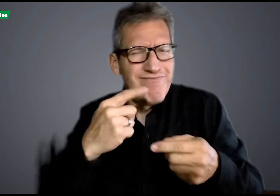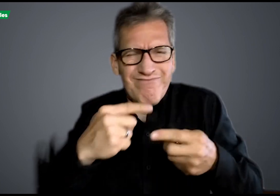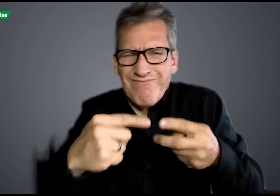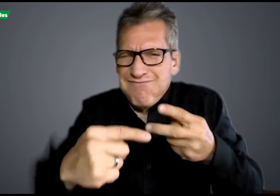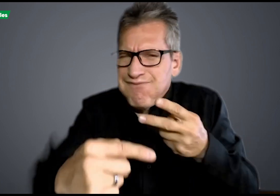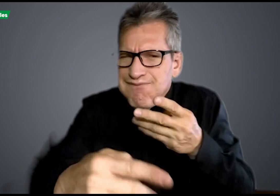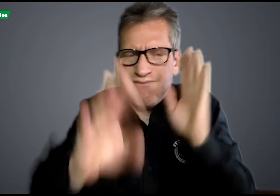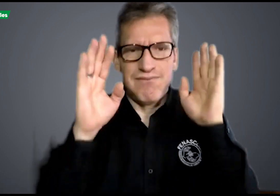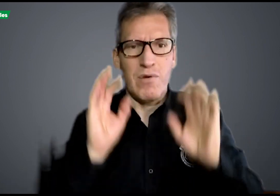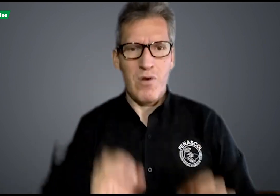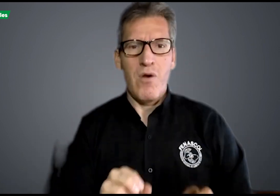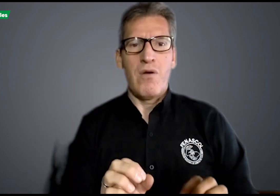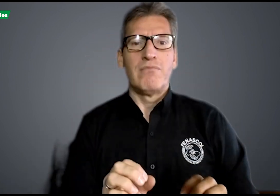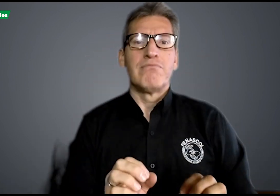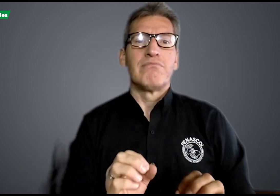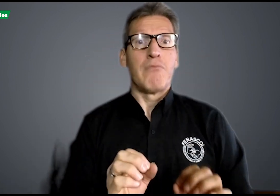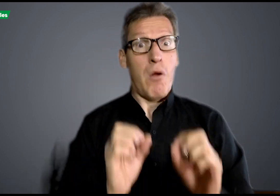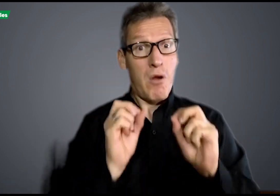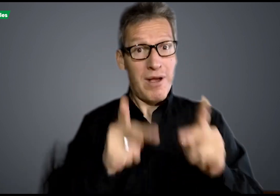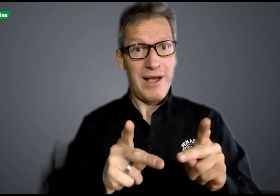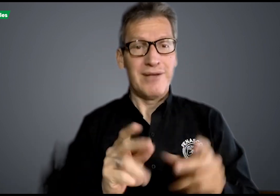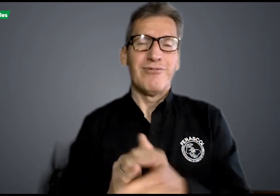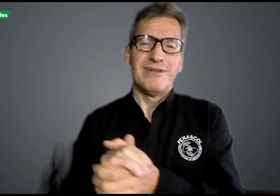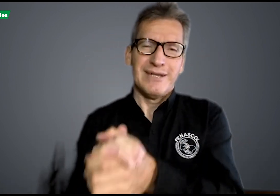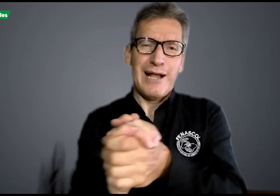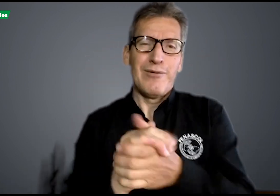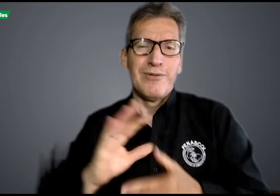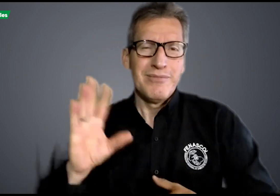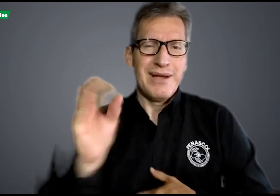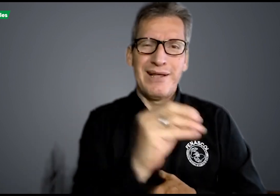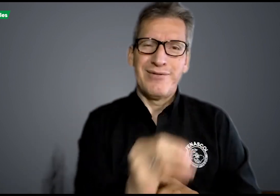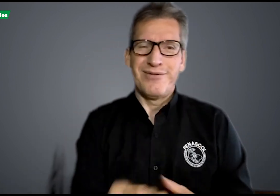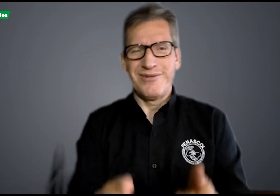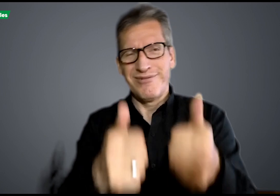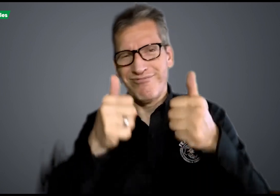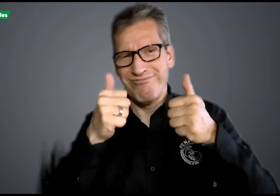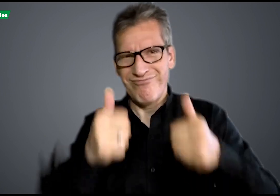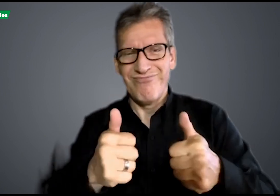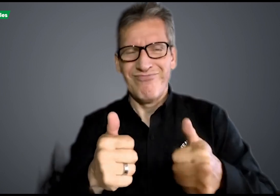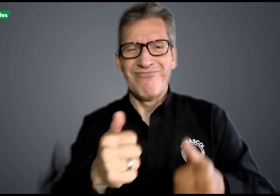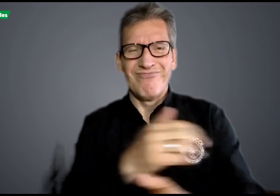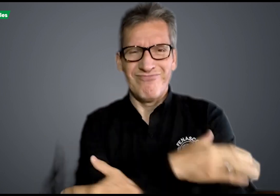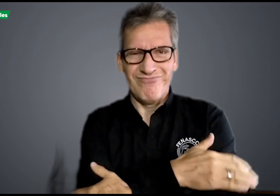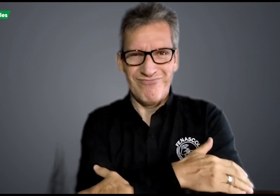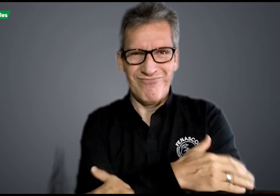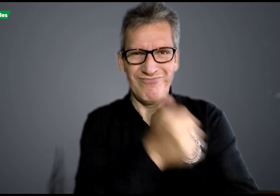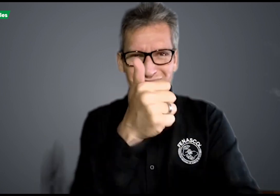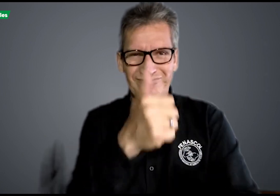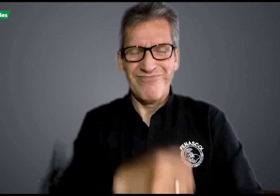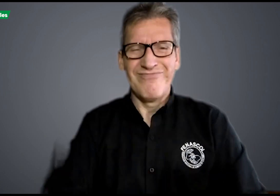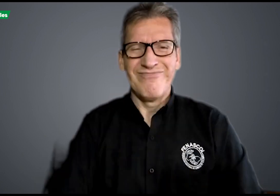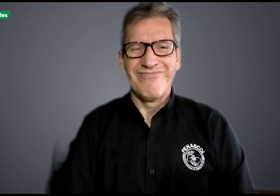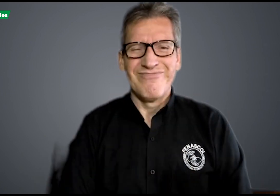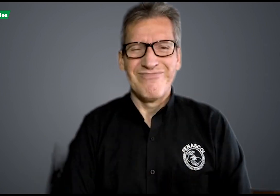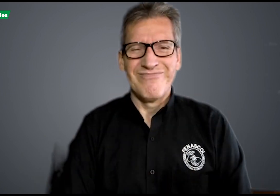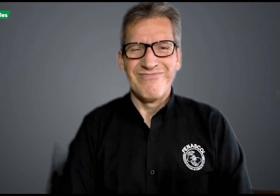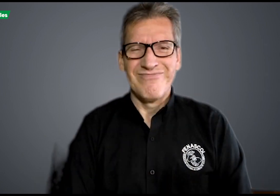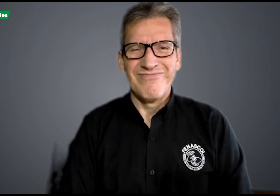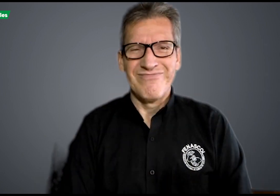esta planeación esté la lengua de señas, hacer acciones para la protección y la investigación de la lengua de señas. Un gran saludo para todos.